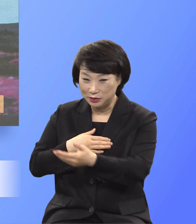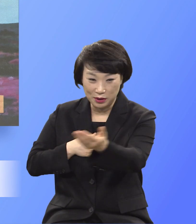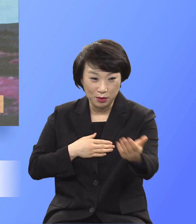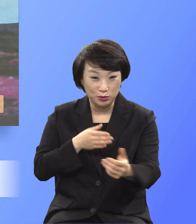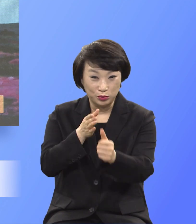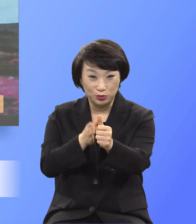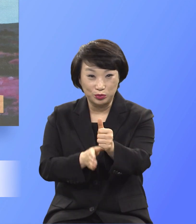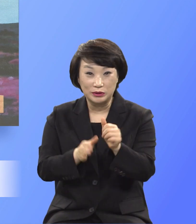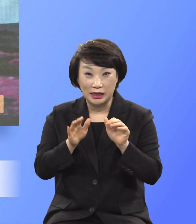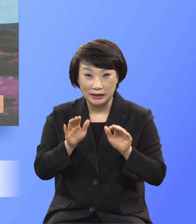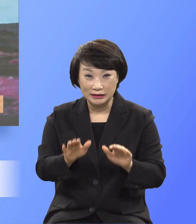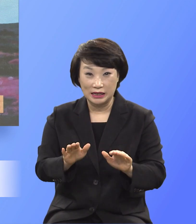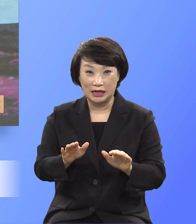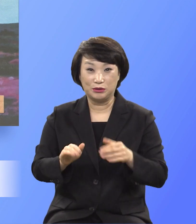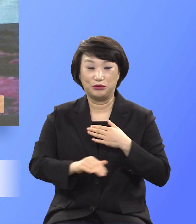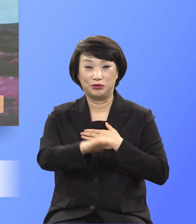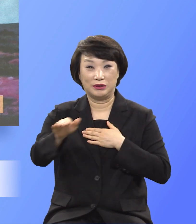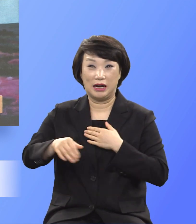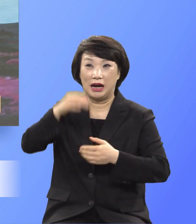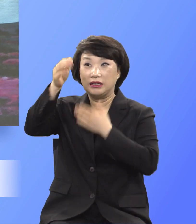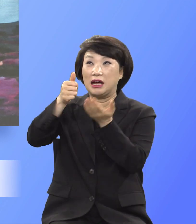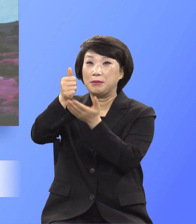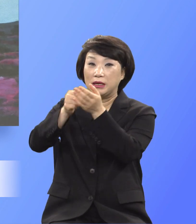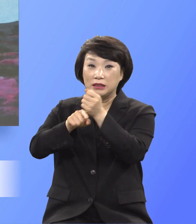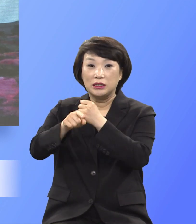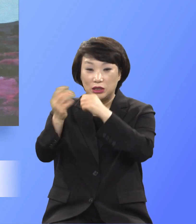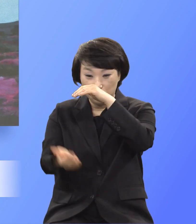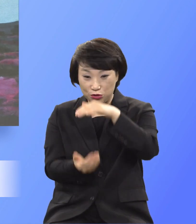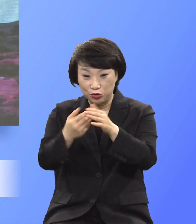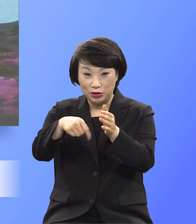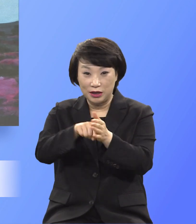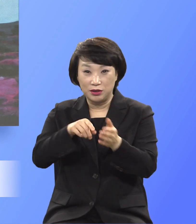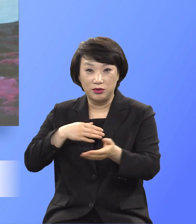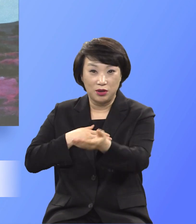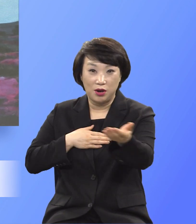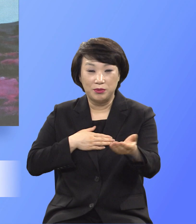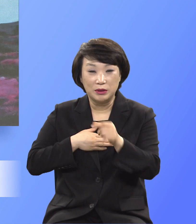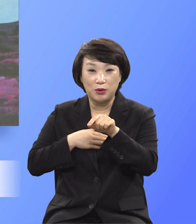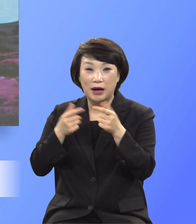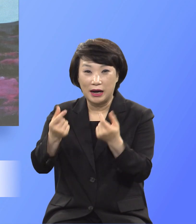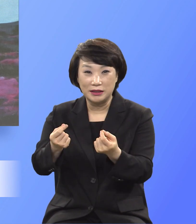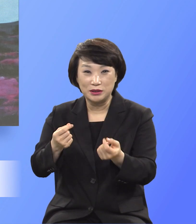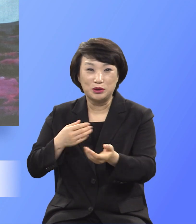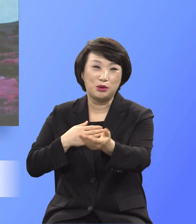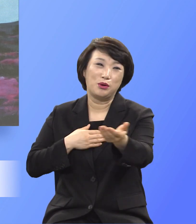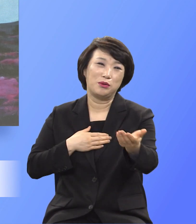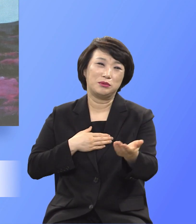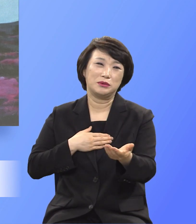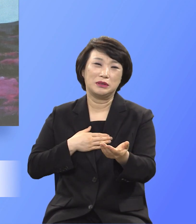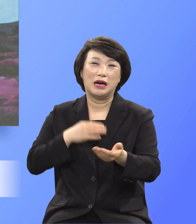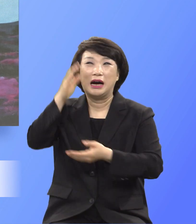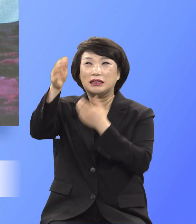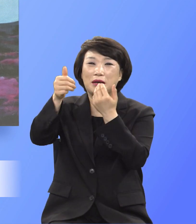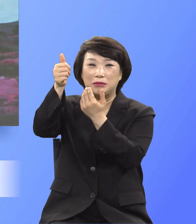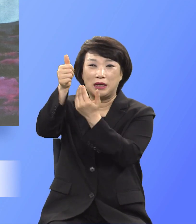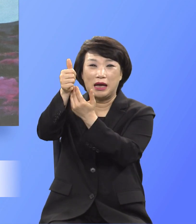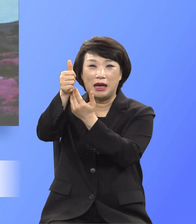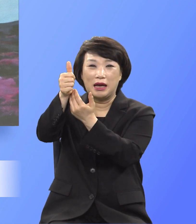비옵나니 우리가 하나님의 뜻을 이루기 위해서 이렇게 여러분들이 하나님 앞에 나를